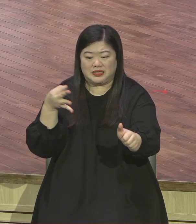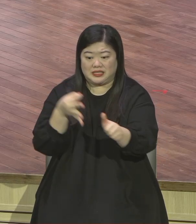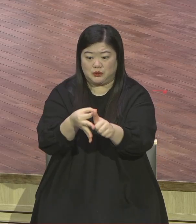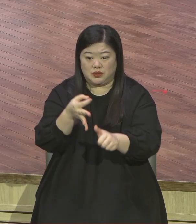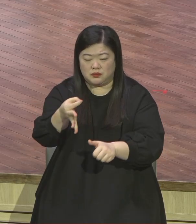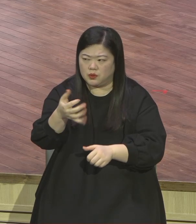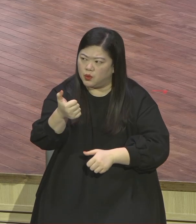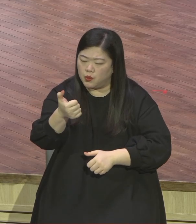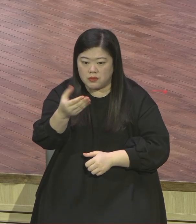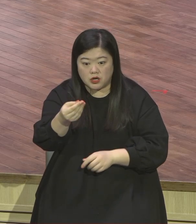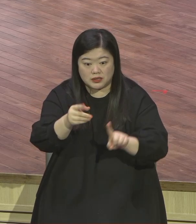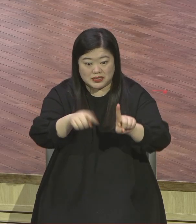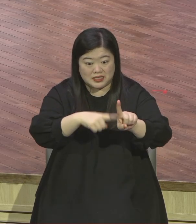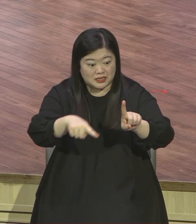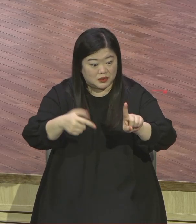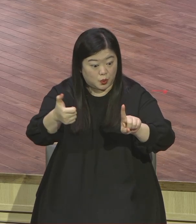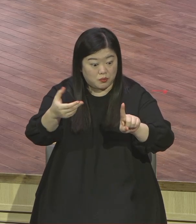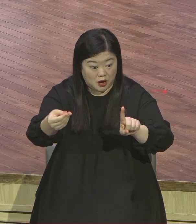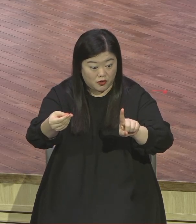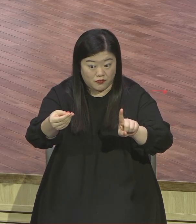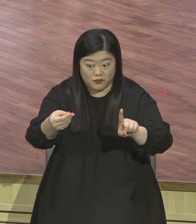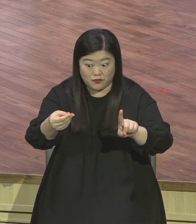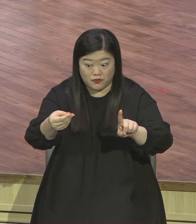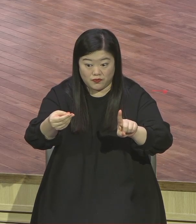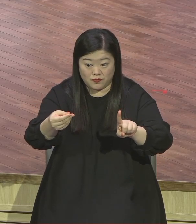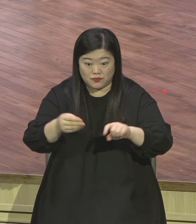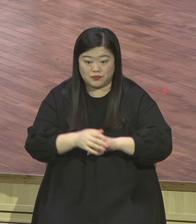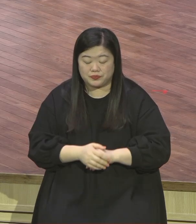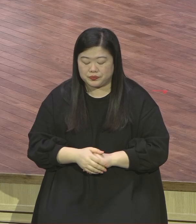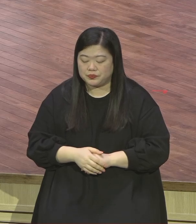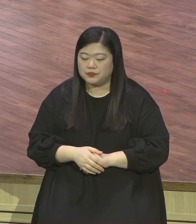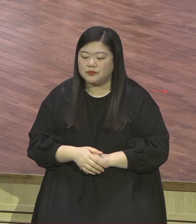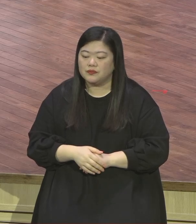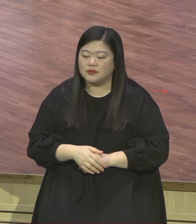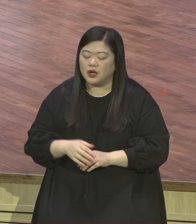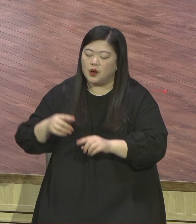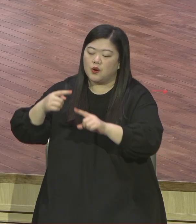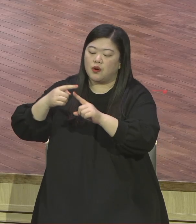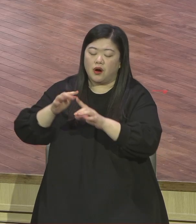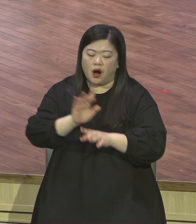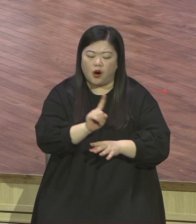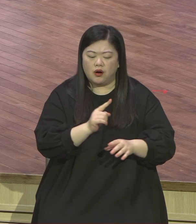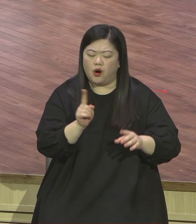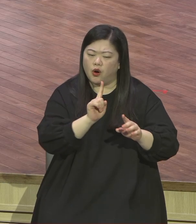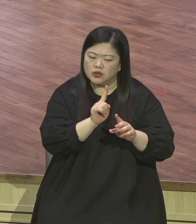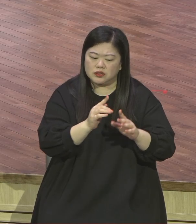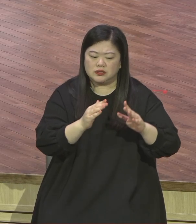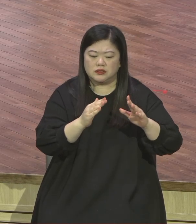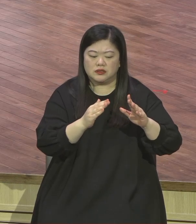그거를 항구자에 바치겠다고 정부 보조금